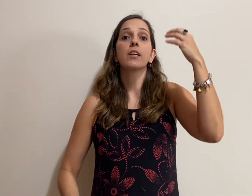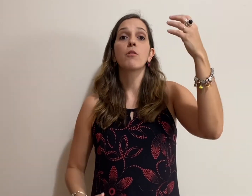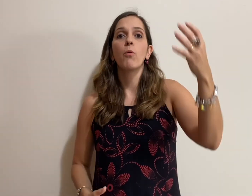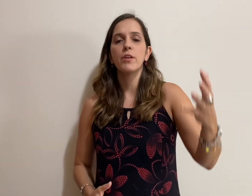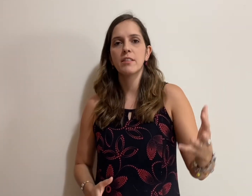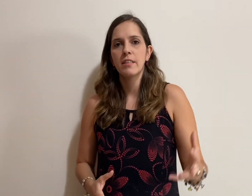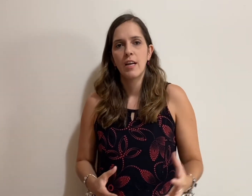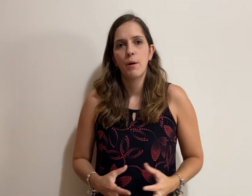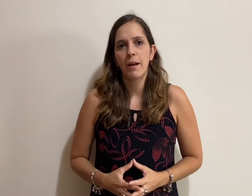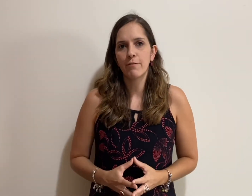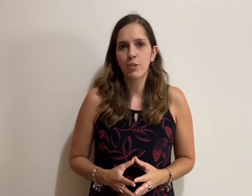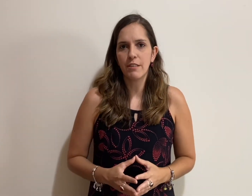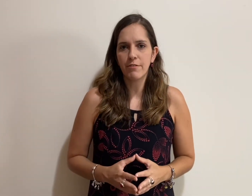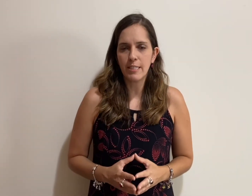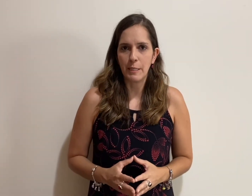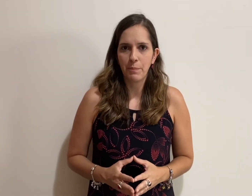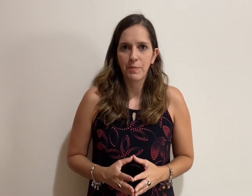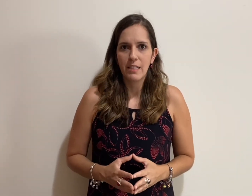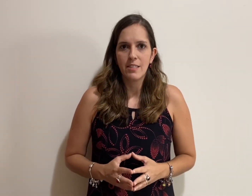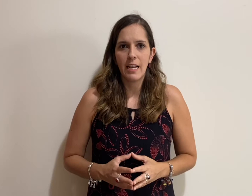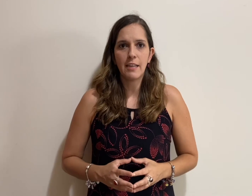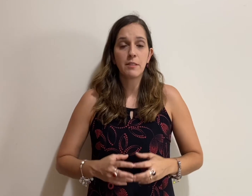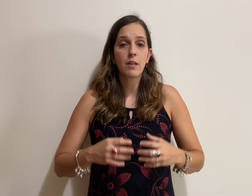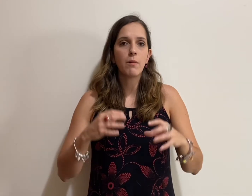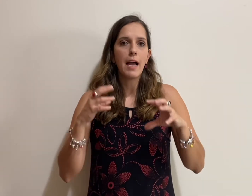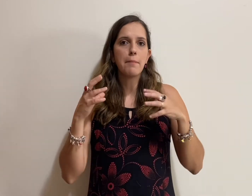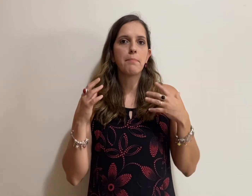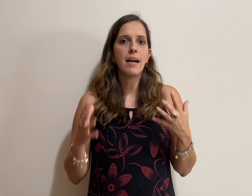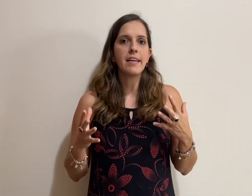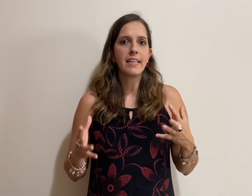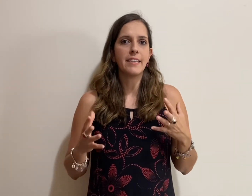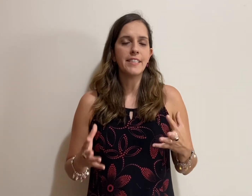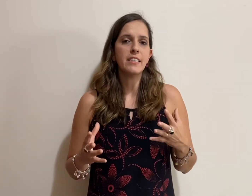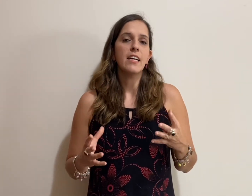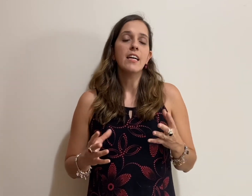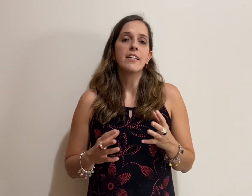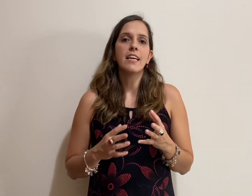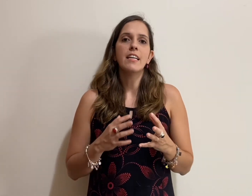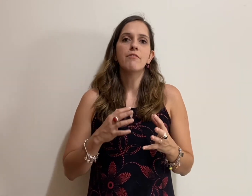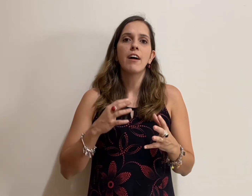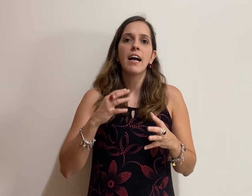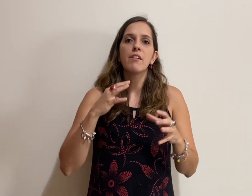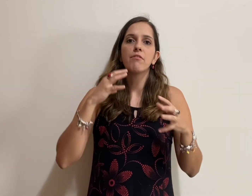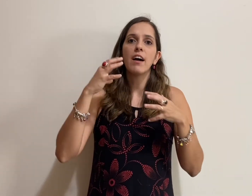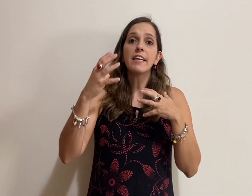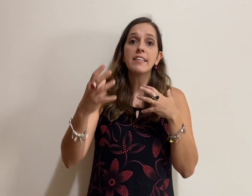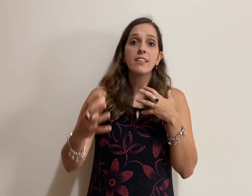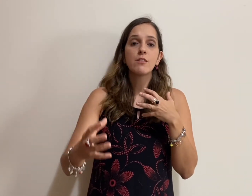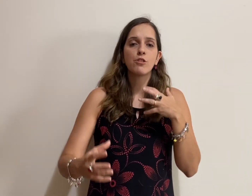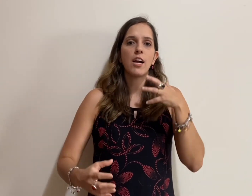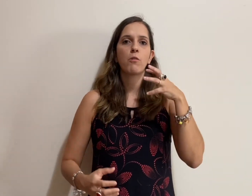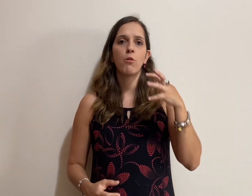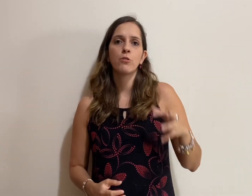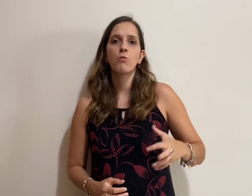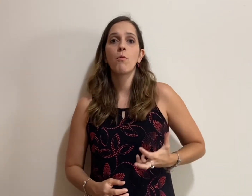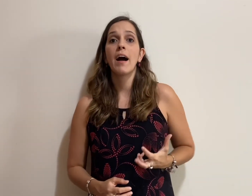coisa para você fazer, certo? Então, reparem aí que ele vai variando de acordo com a